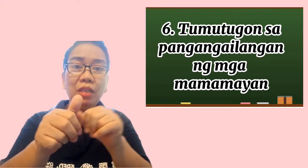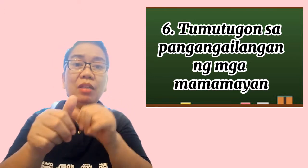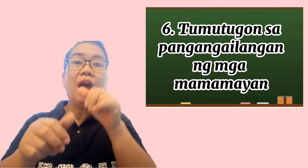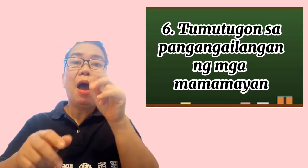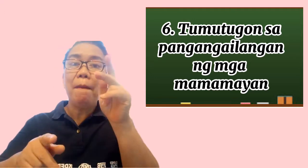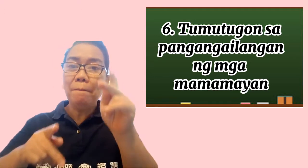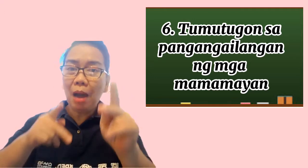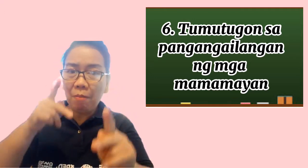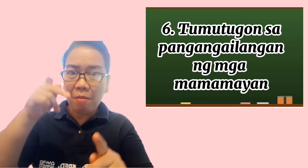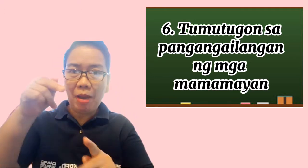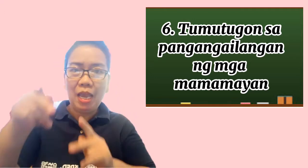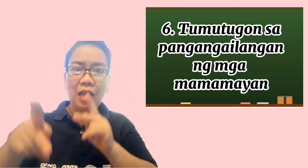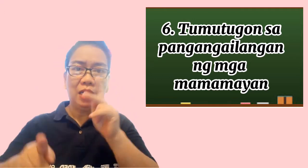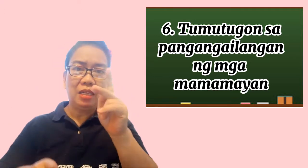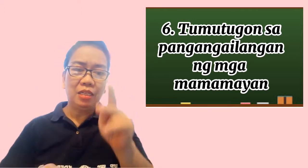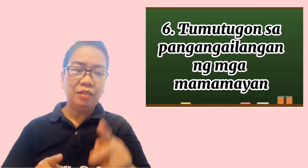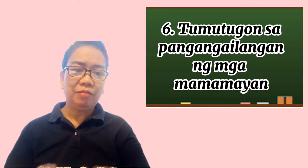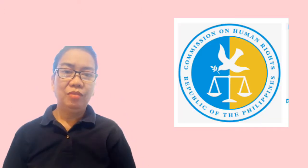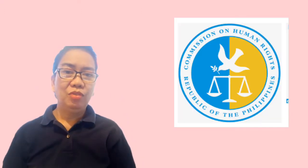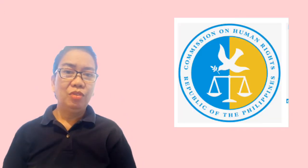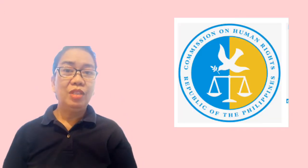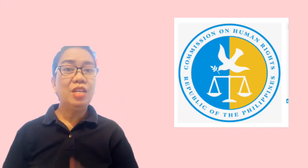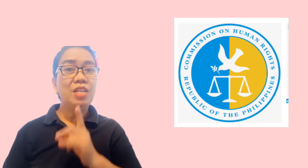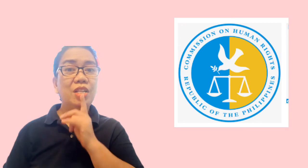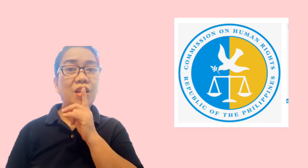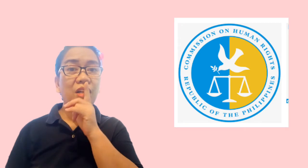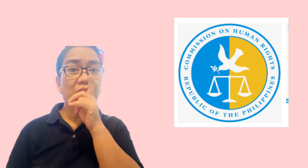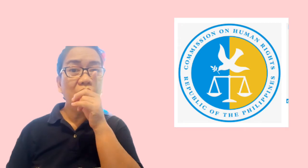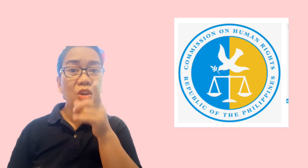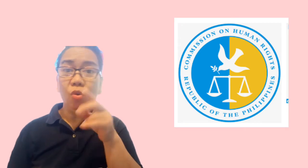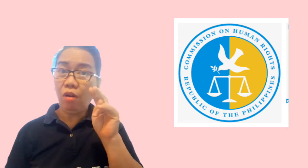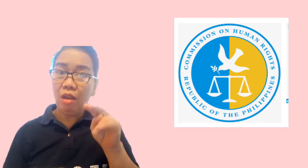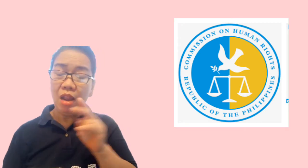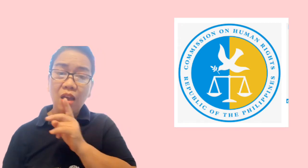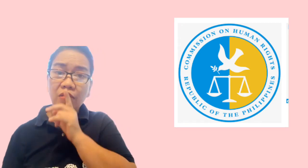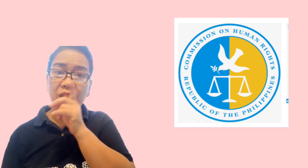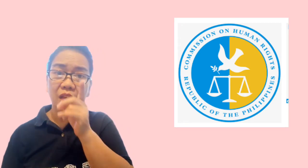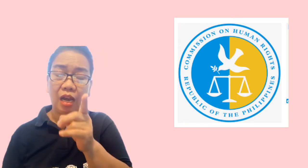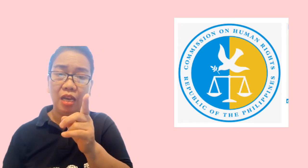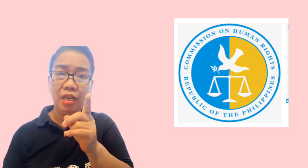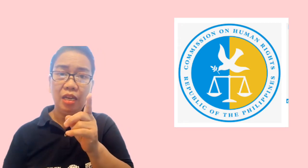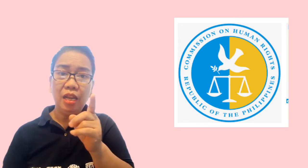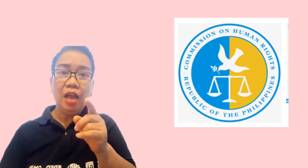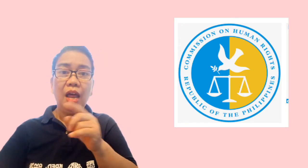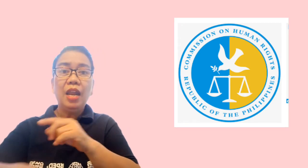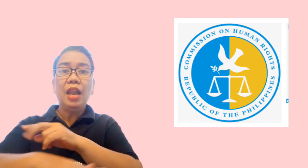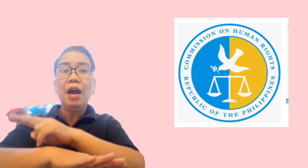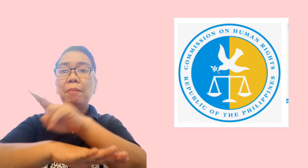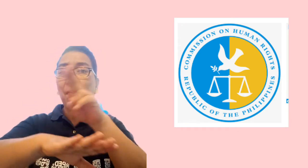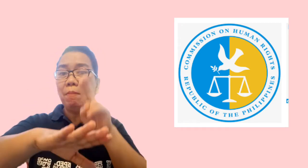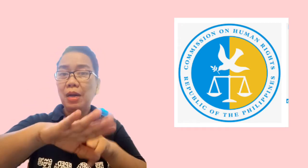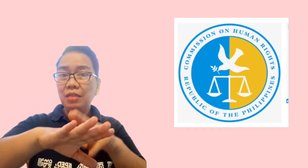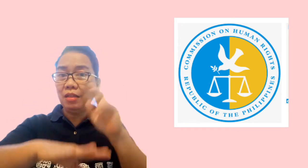mamamayan. Tinitiyak din o kailangan tiyakin ng pambansang